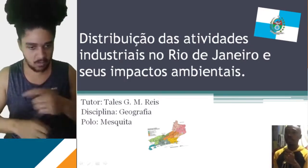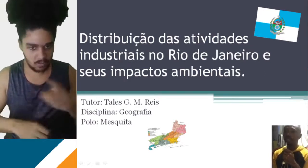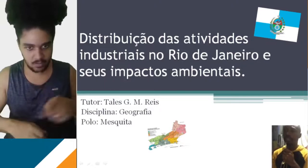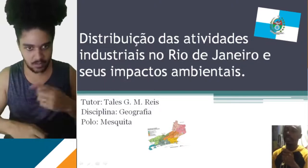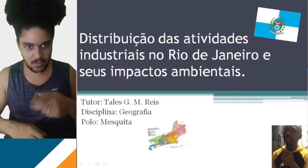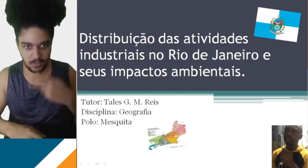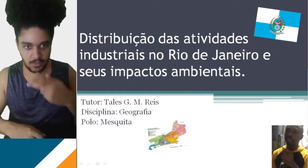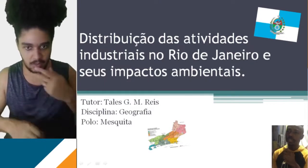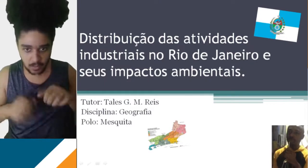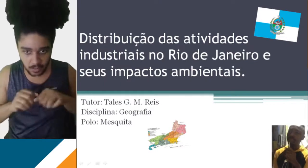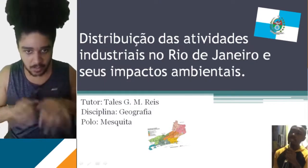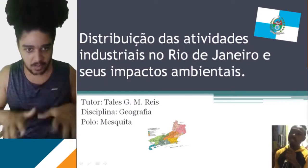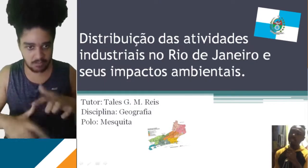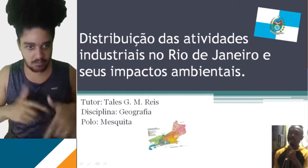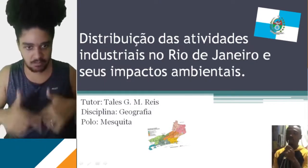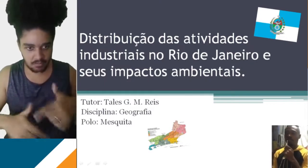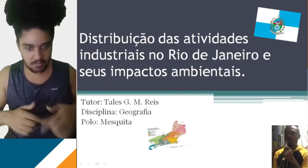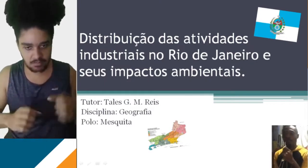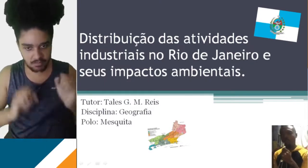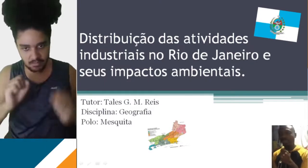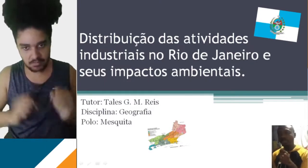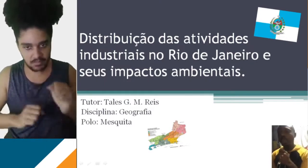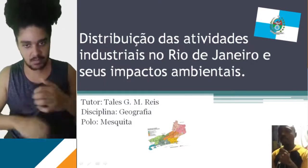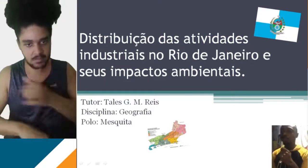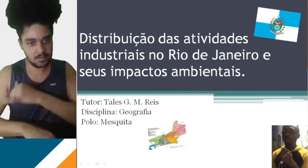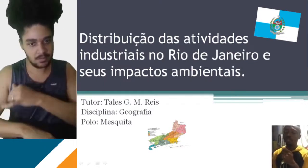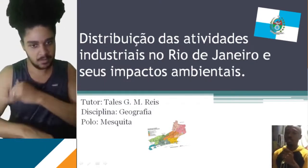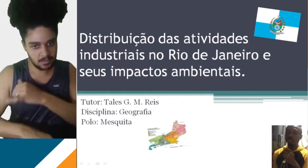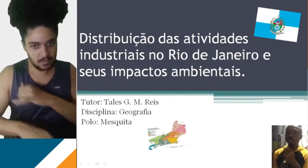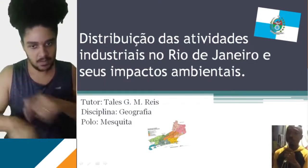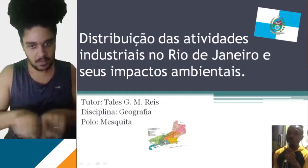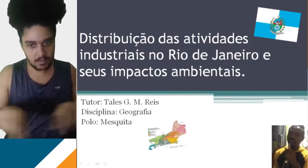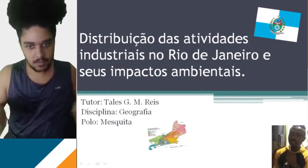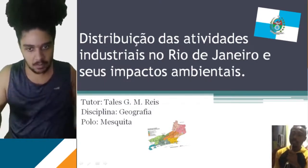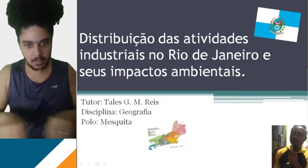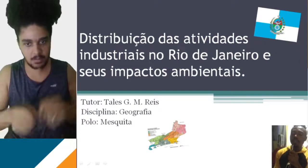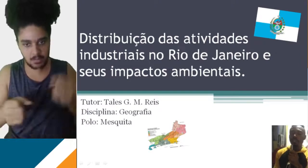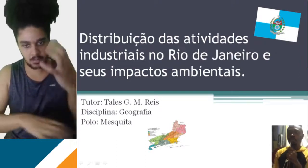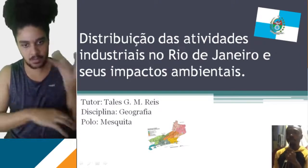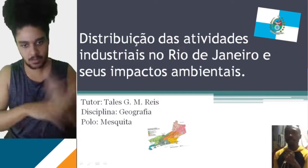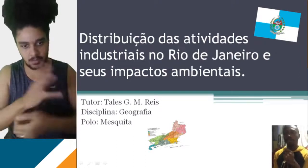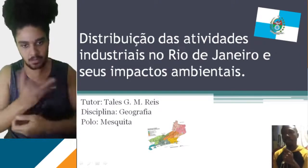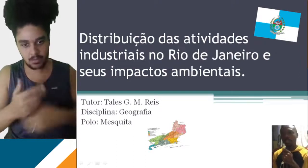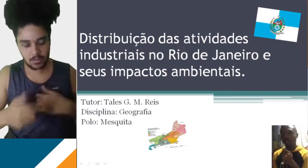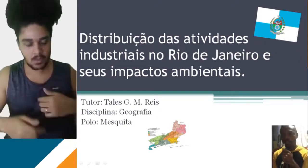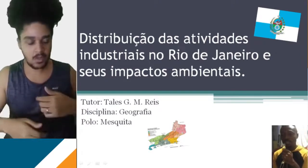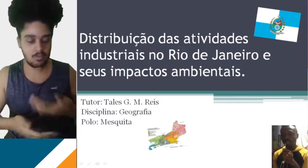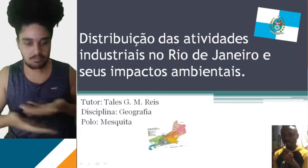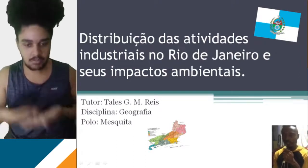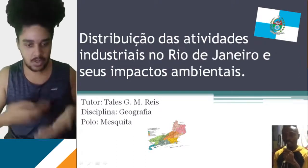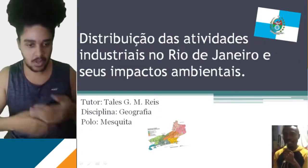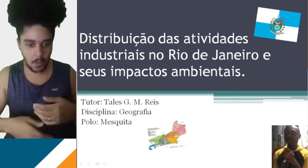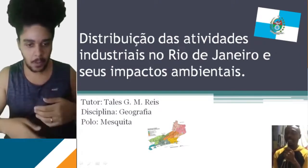da distribuição das atividades industriais no Rio de Janeiro e seus impactos ambientais. Eu sou mediador de geografia no Polo Mesquita e vou falar um pouquinho com vocês a